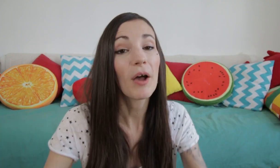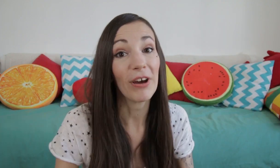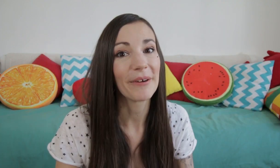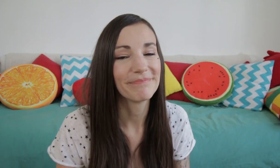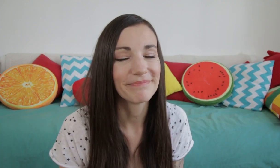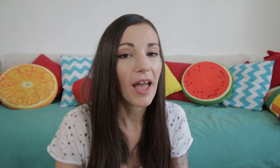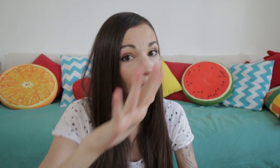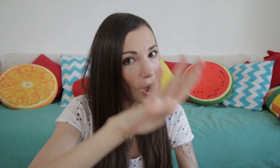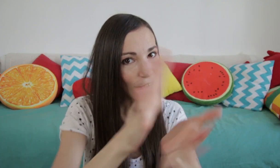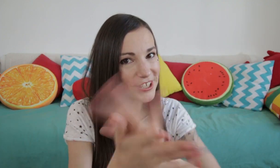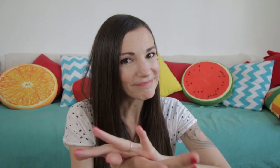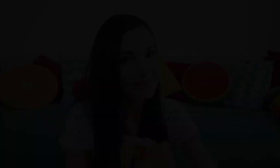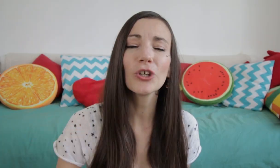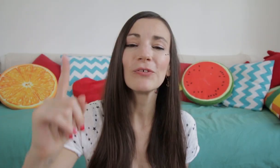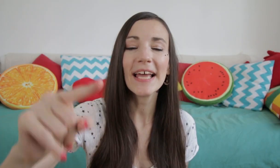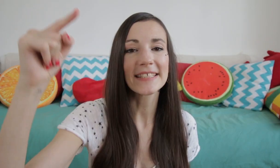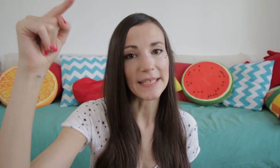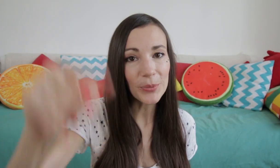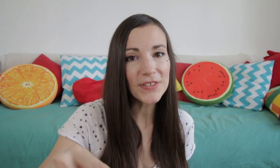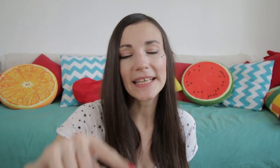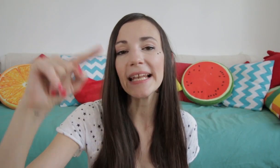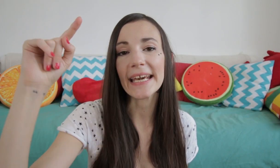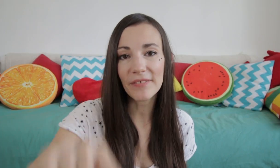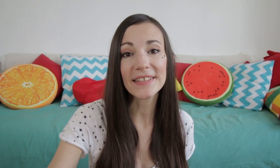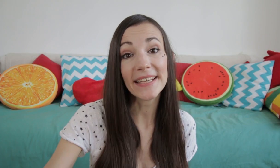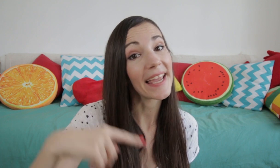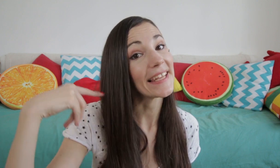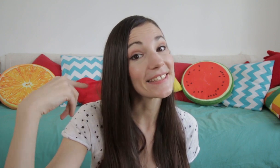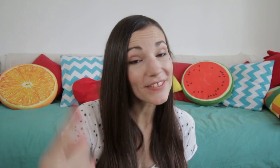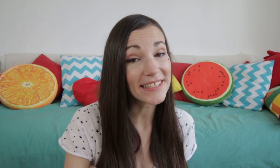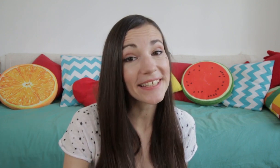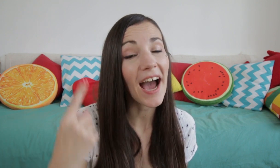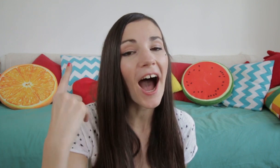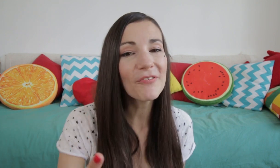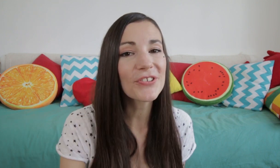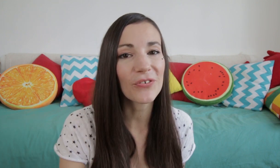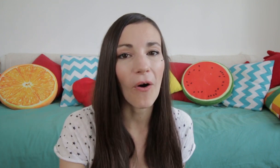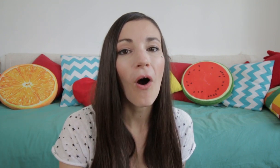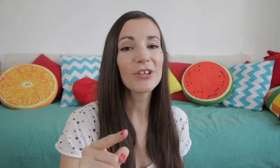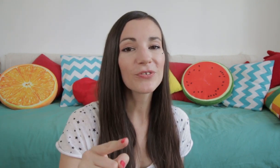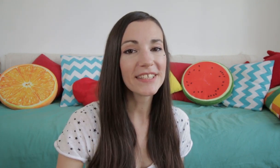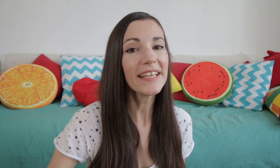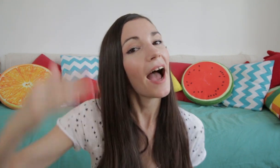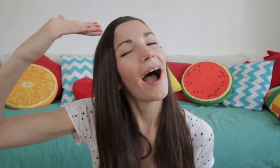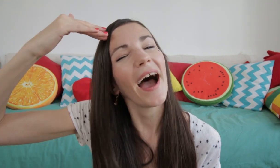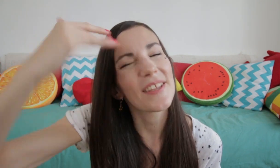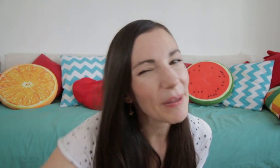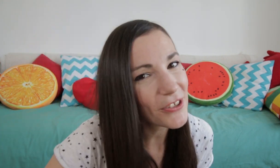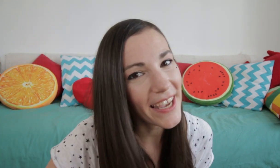Voilà. Rangez. Je vous laisse les bosser, les réviser et les enseigner à vos enfants. Moi, je vous dis à la semaine prochaine. often.